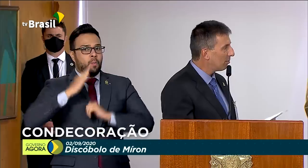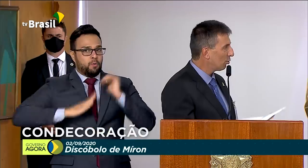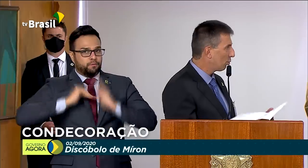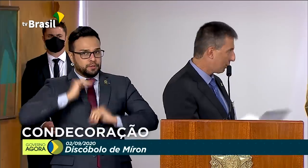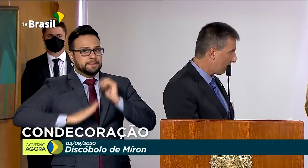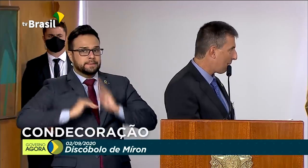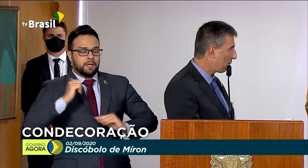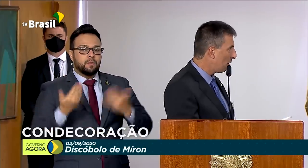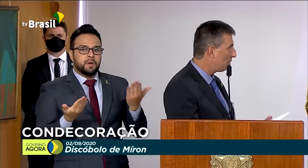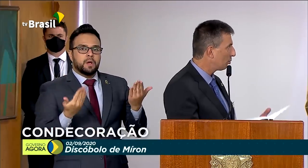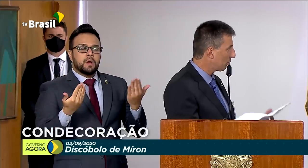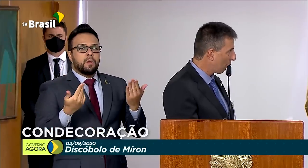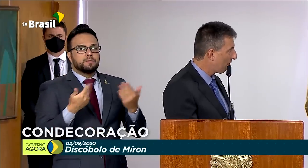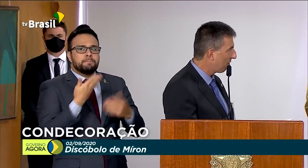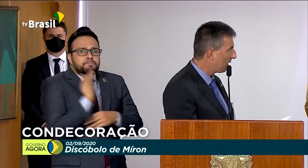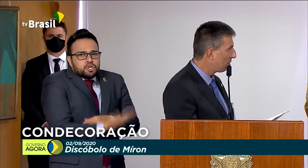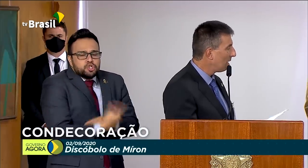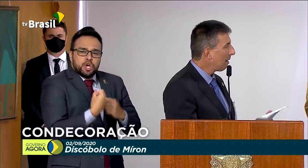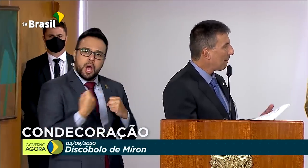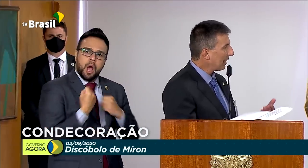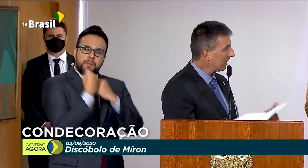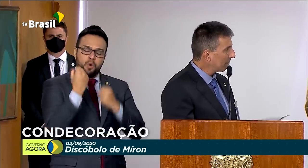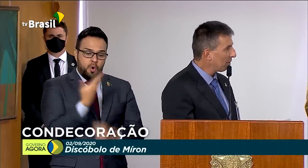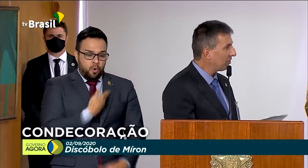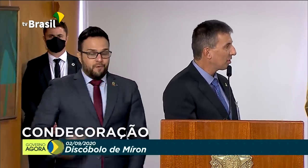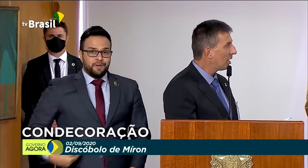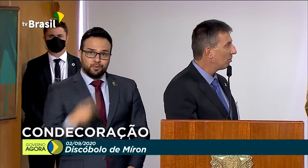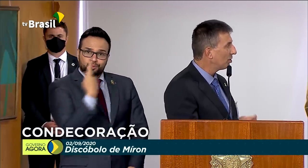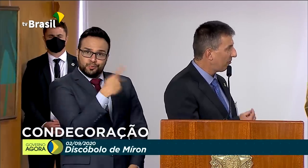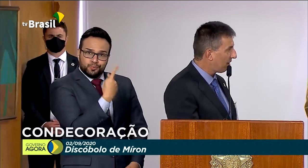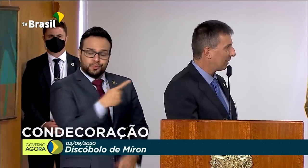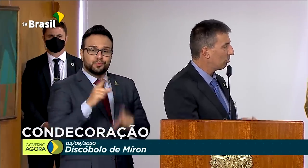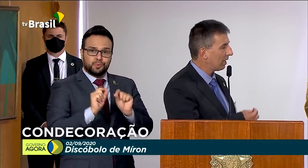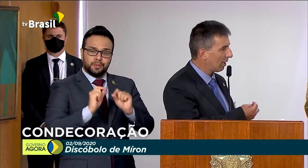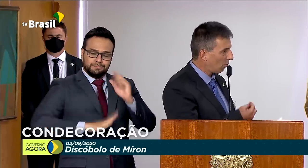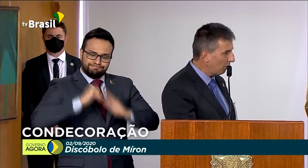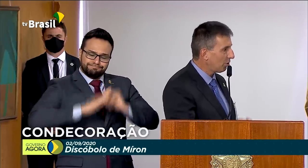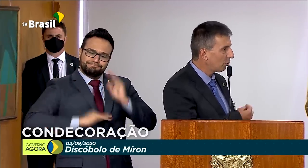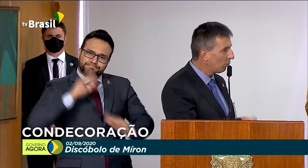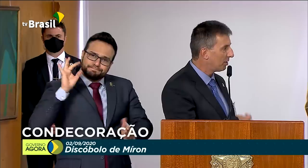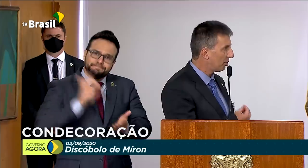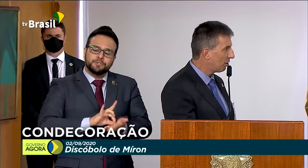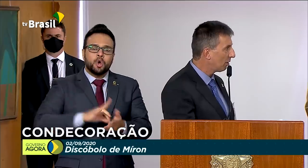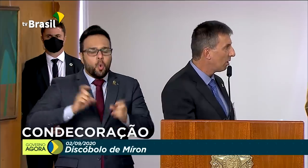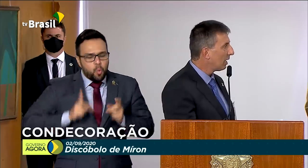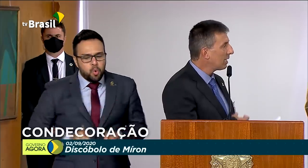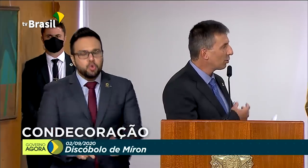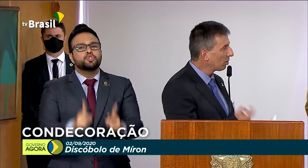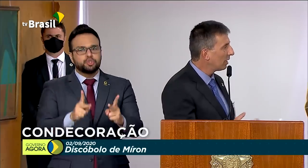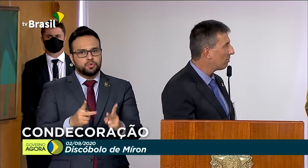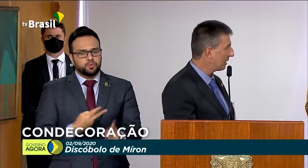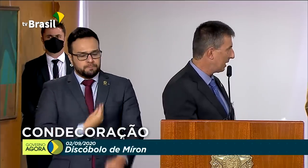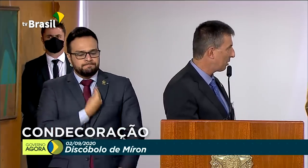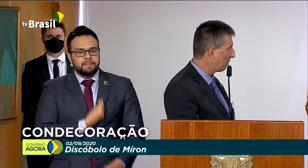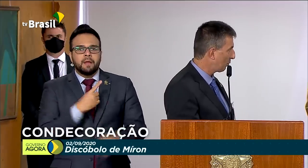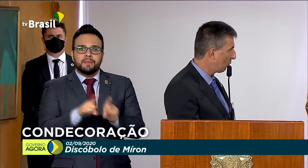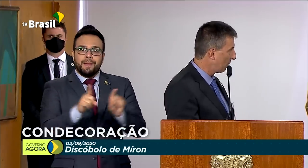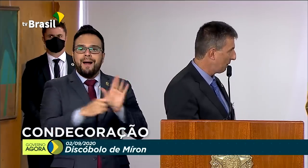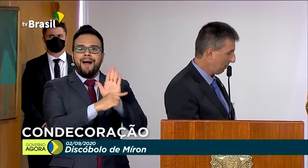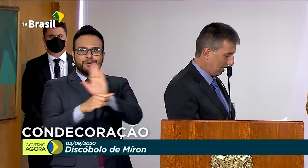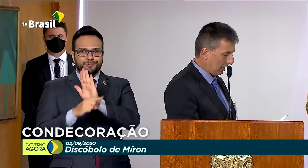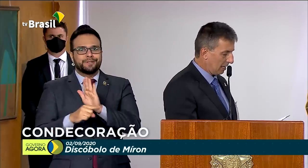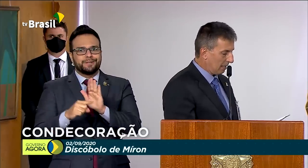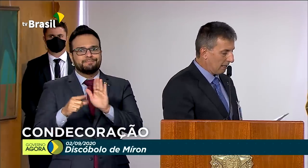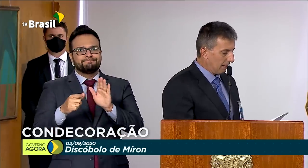precisamos do seu apoio, do seu governo, para que essa profissão, de fato, ela continue existindo e ajudando uma série de